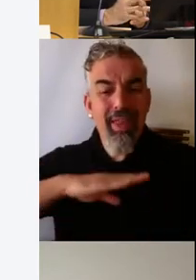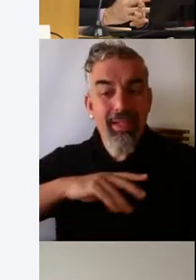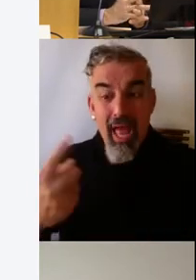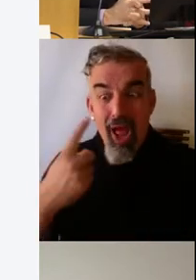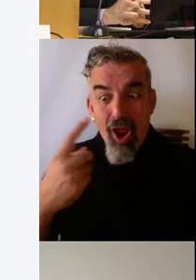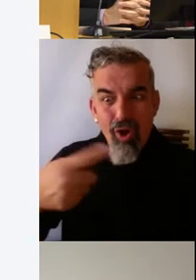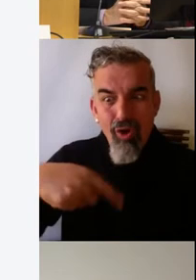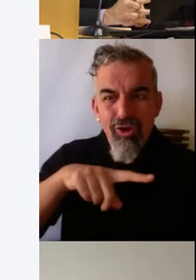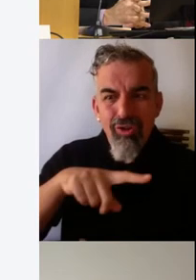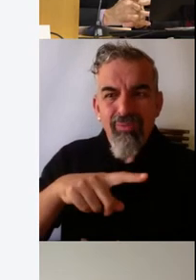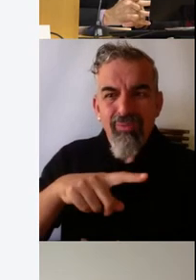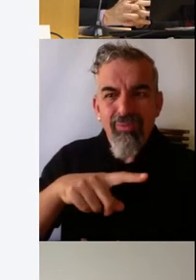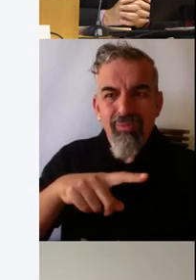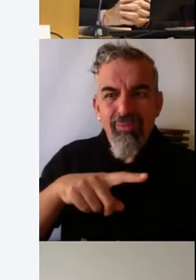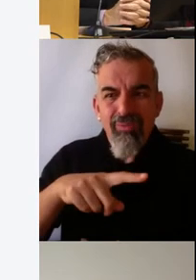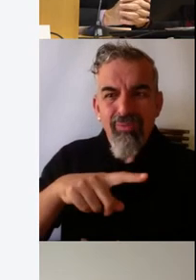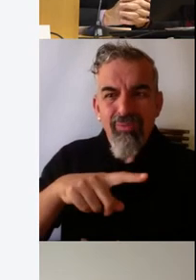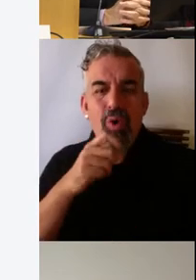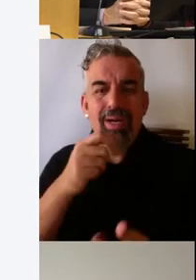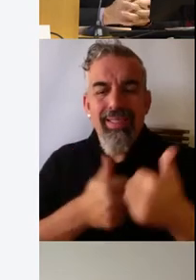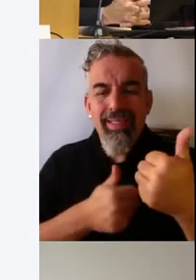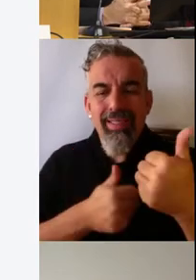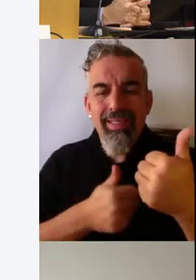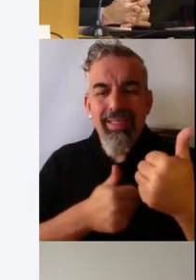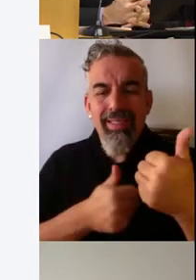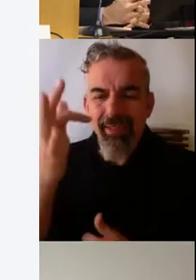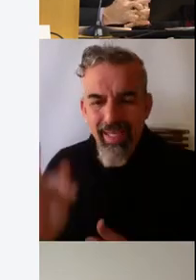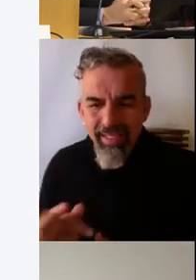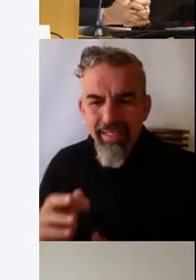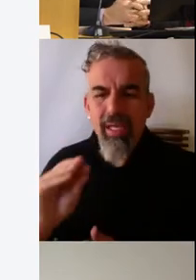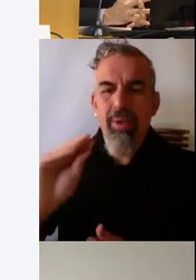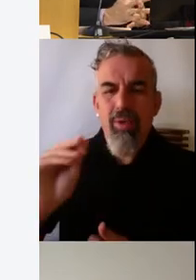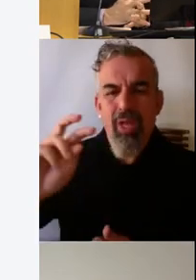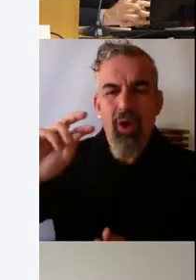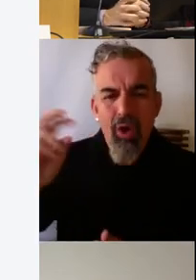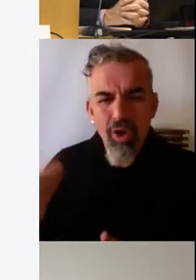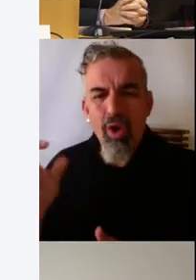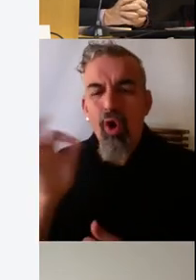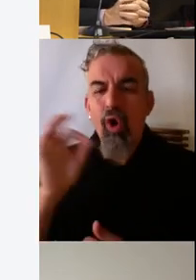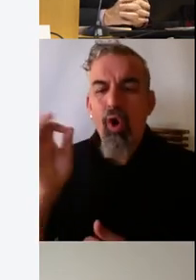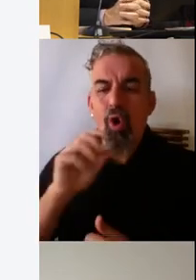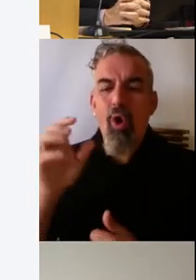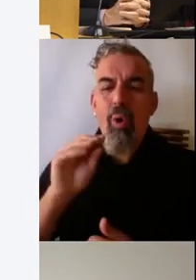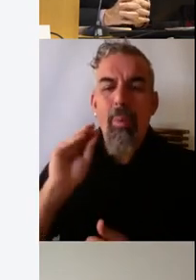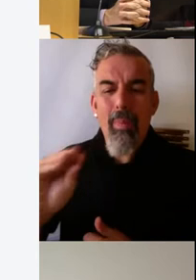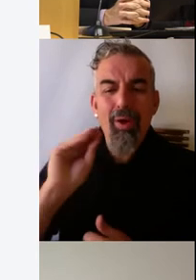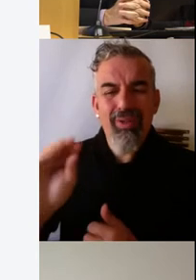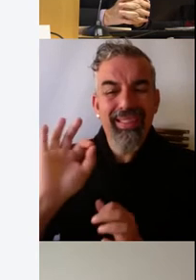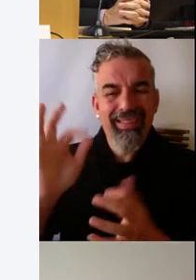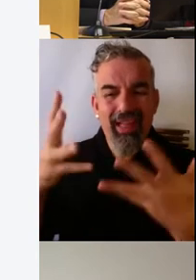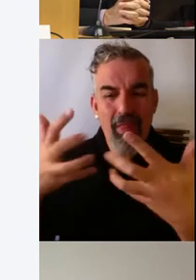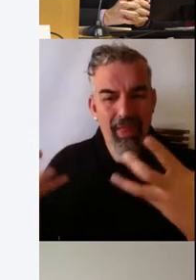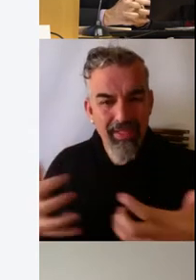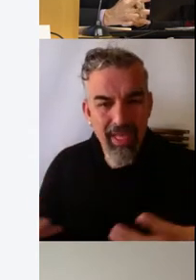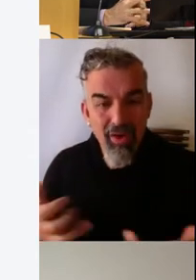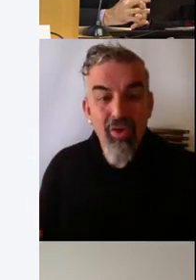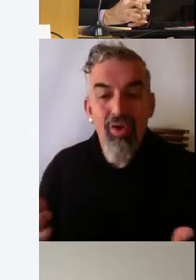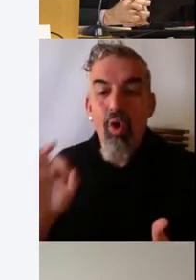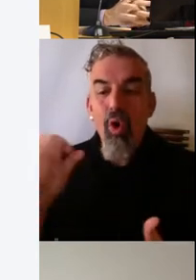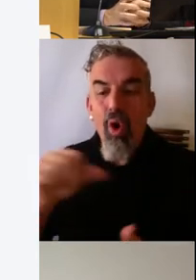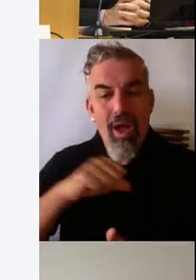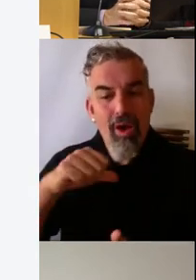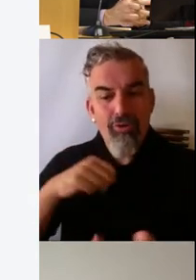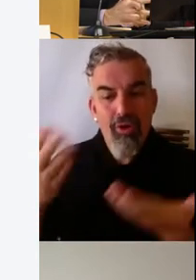Si sois estudiantes los que estáis respondiendo esta pregunta, ¿qué tipo de pruebas os suelen hacer? Y son las que se